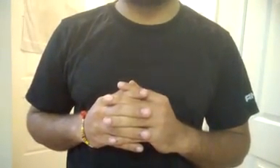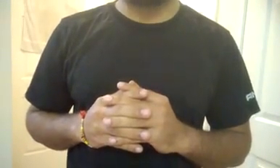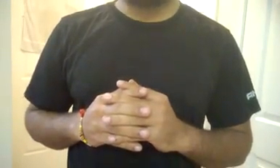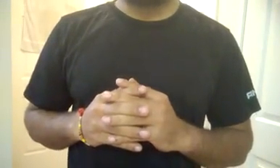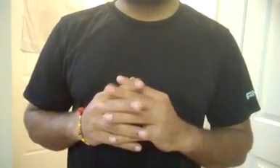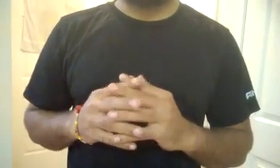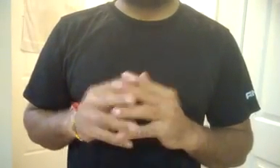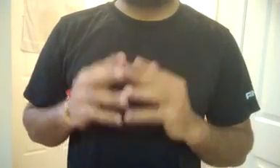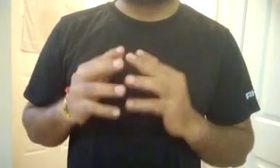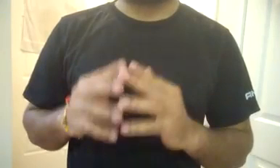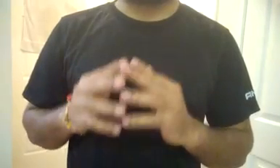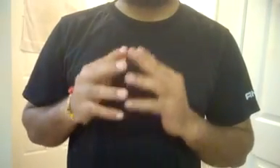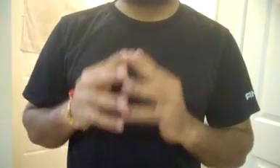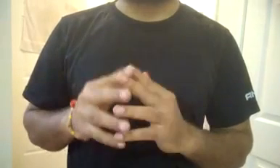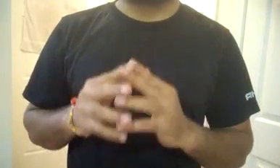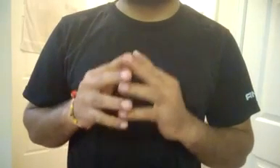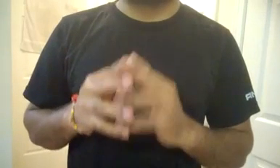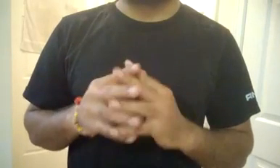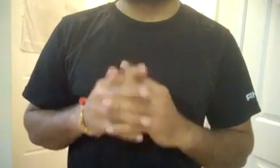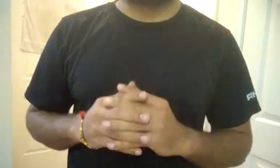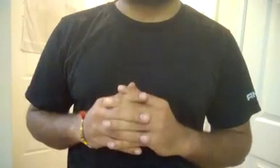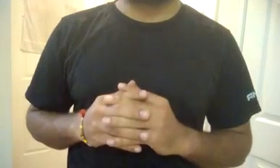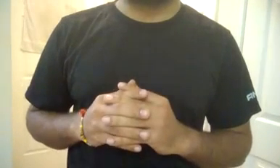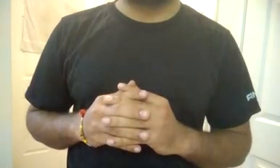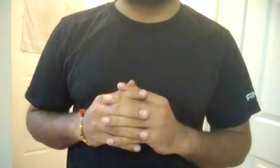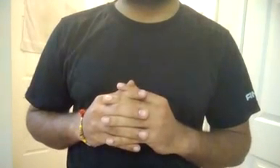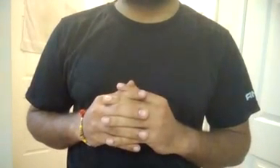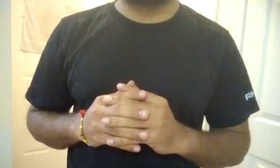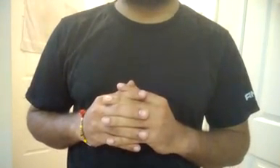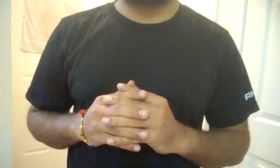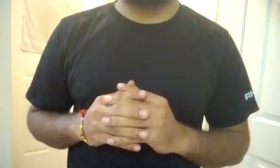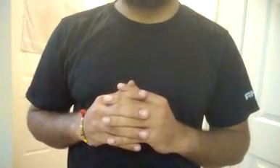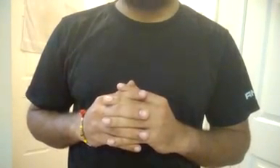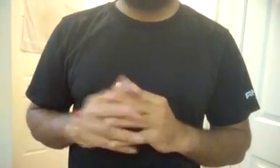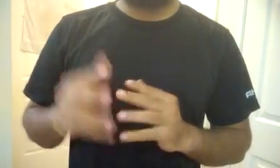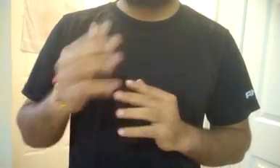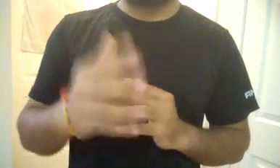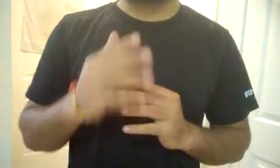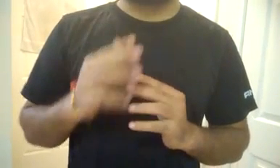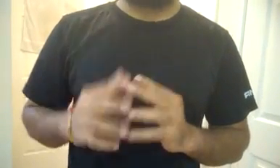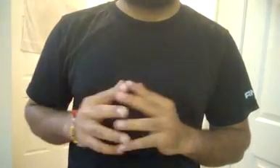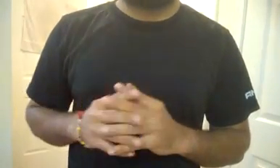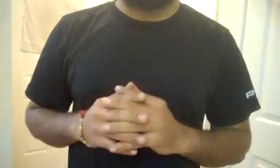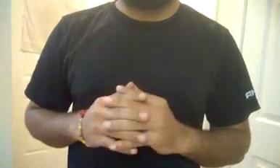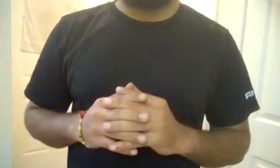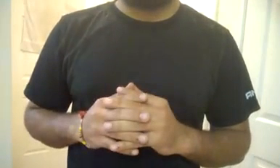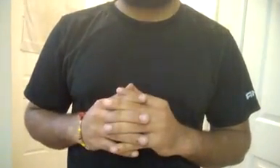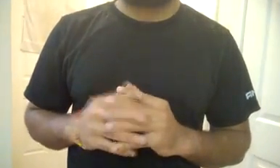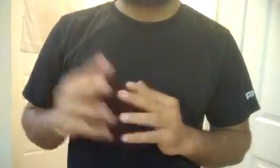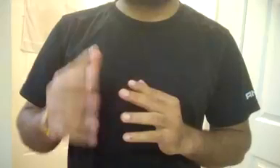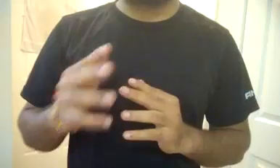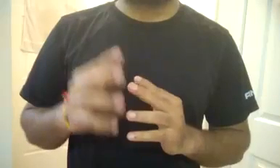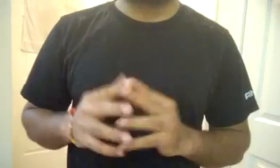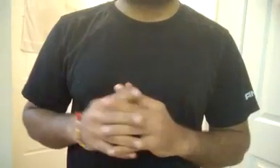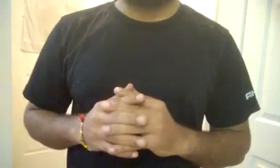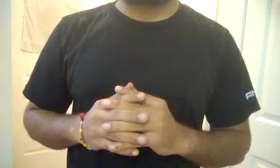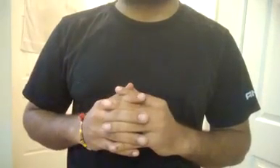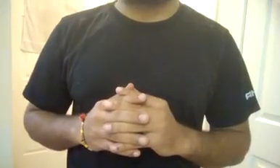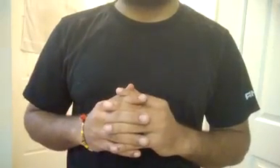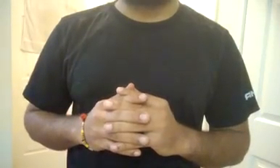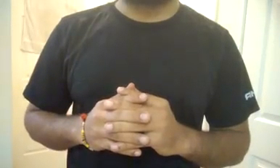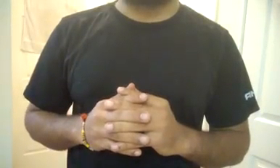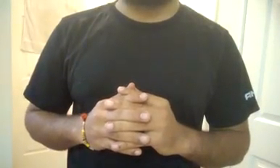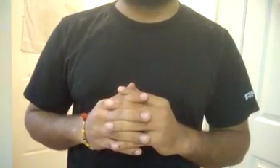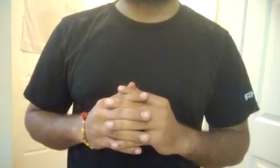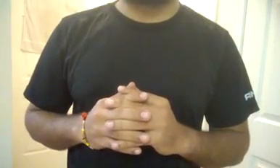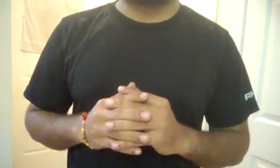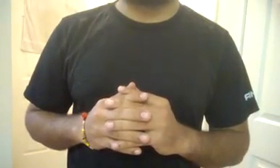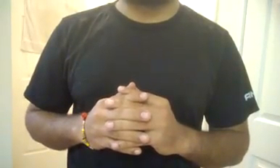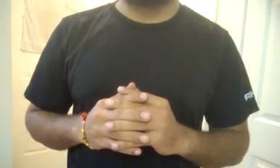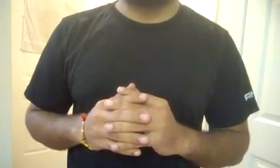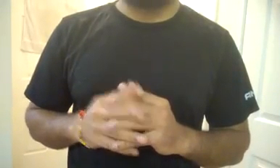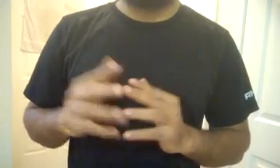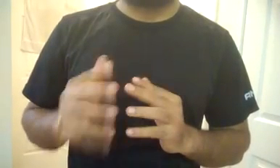हैं